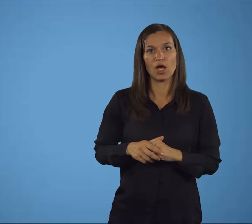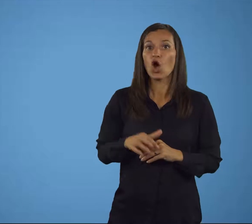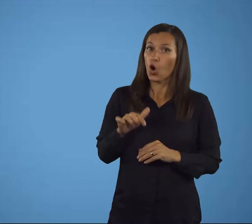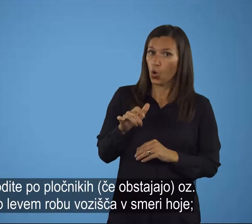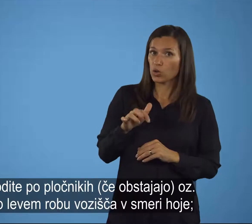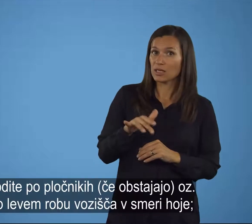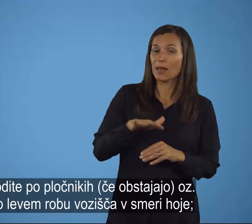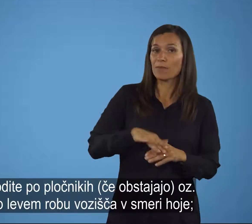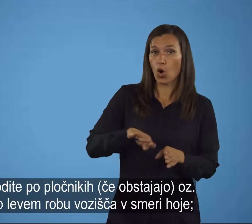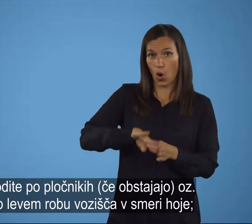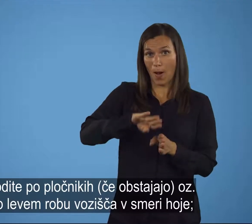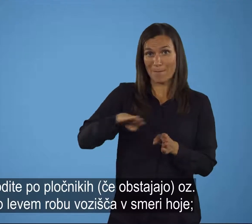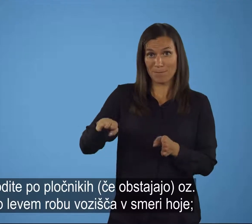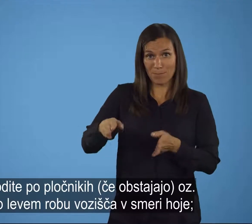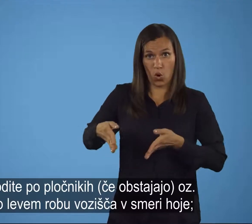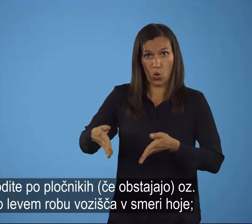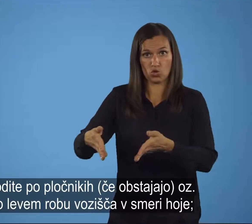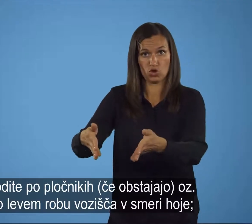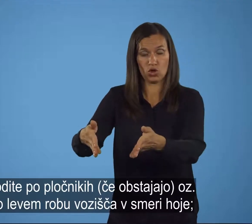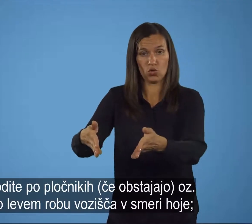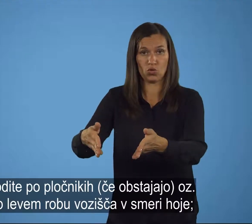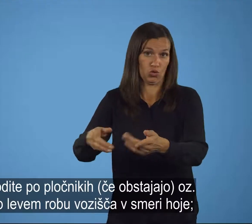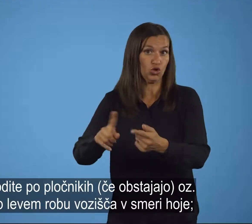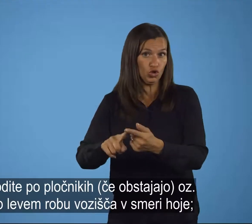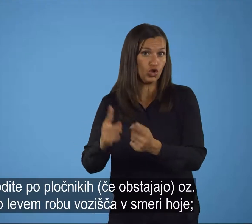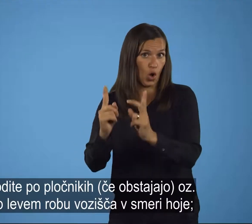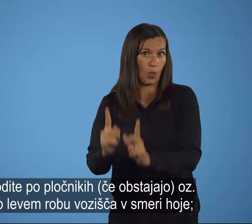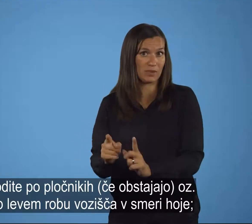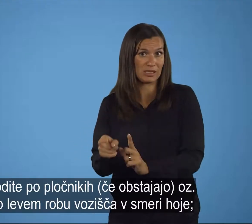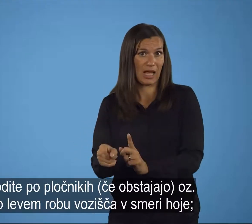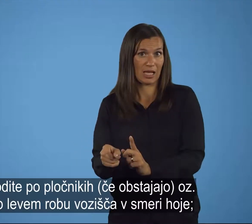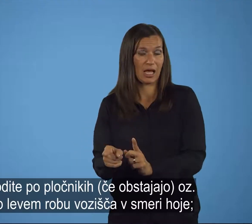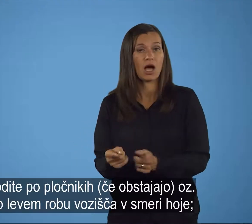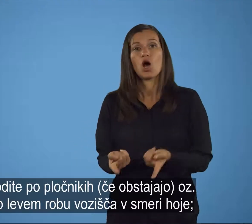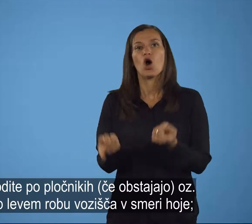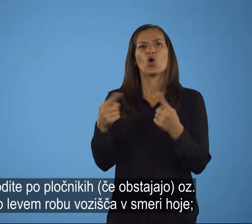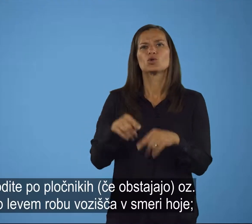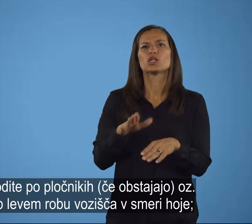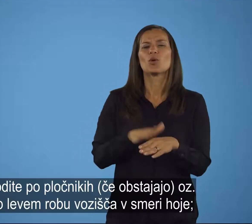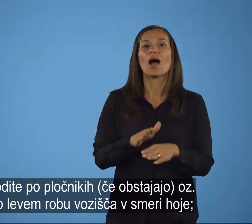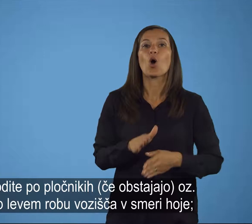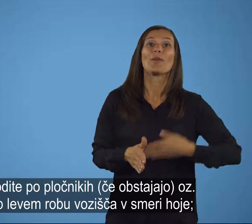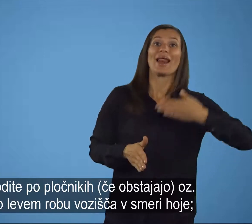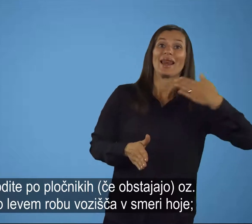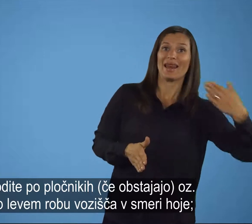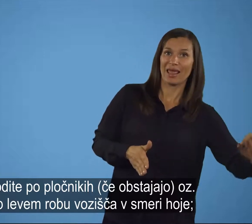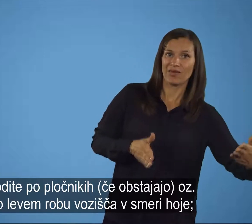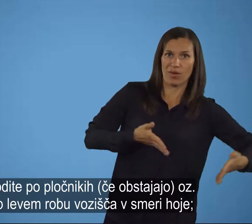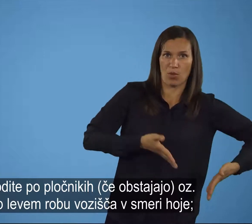Hodite po pločnikih, če obstajajo, oziroma oblevem robu vozišča v smeri hoje.